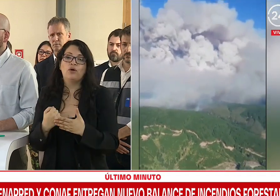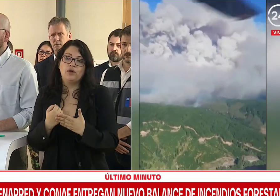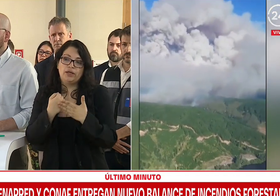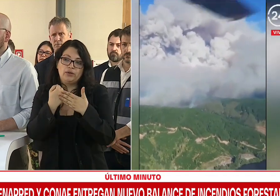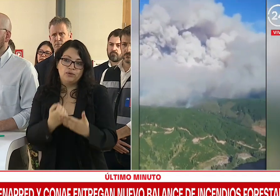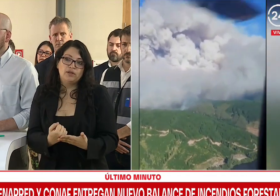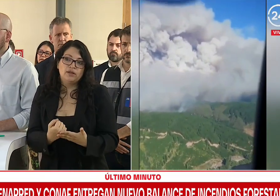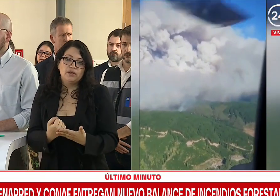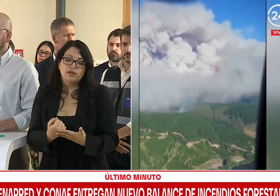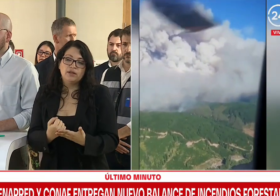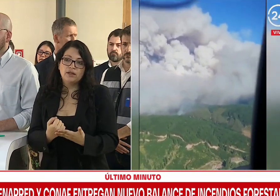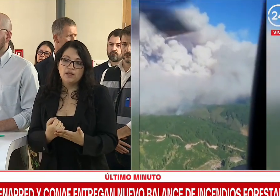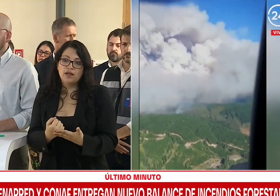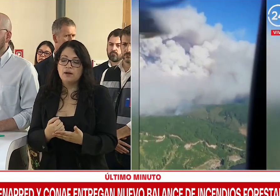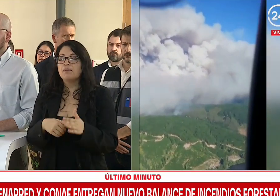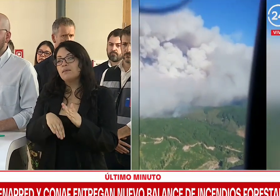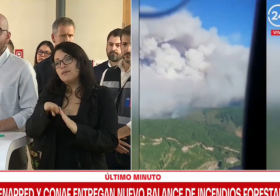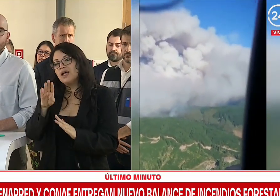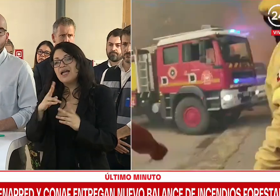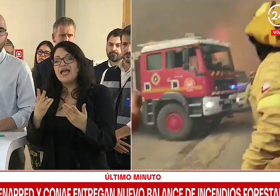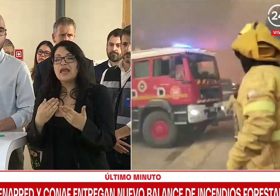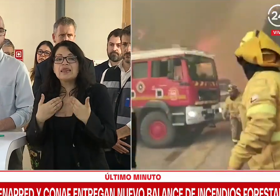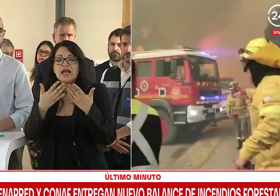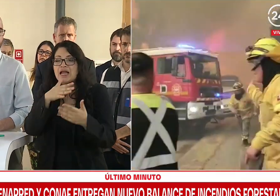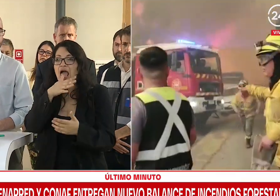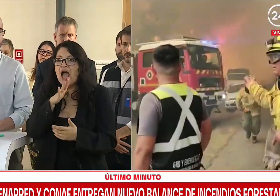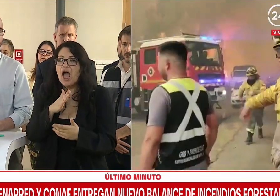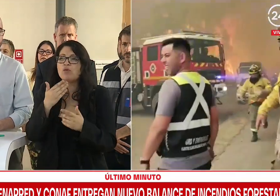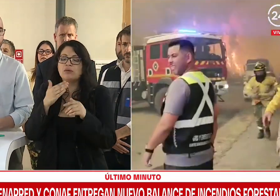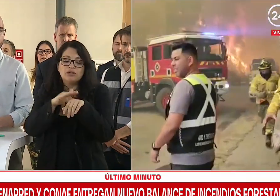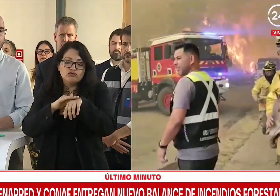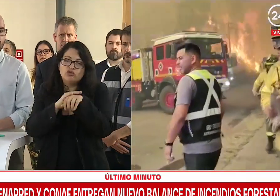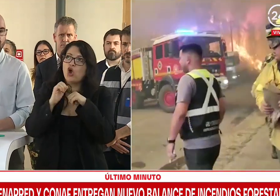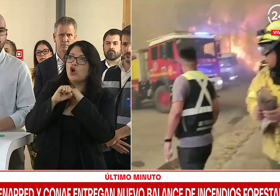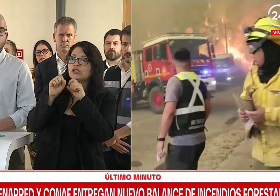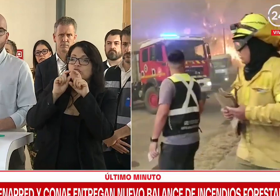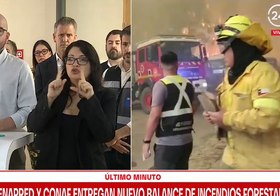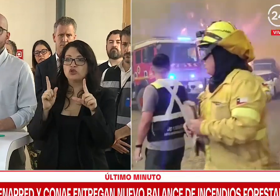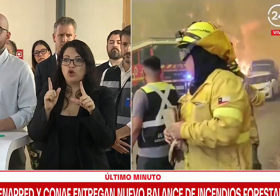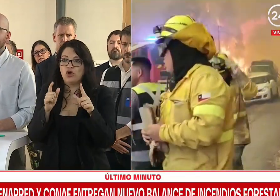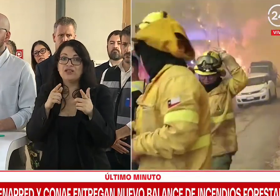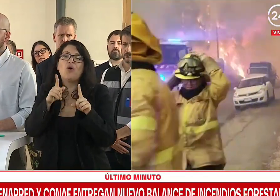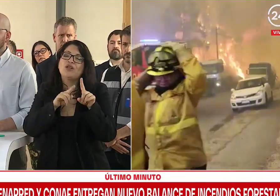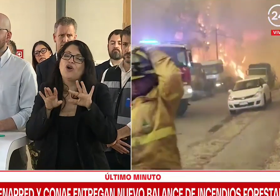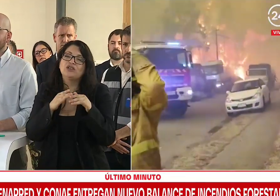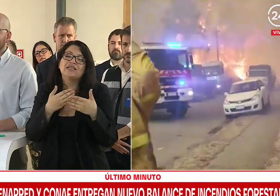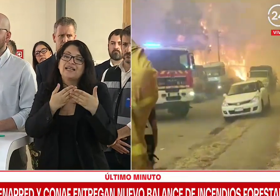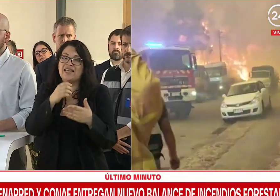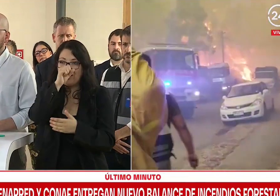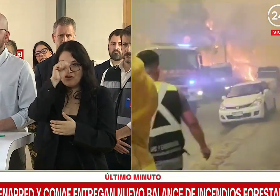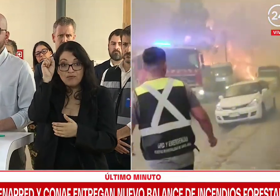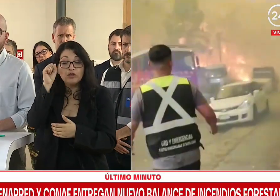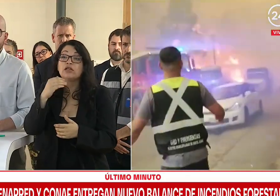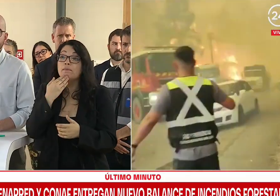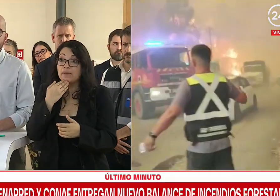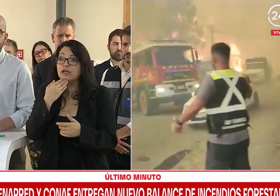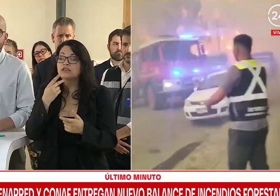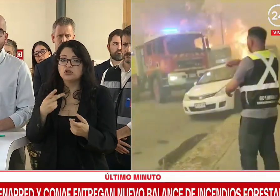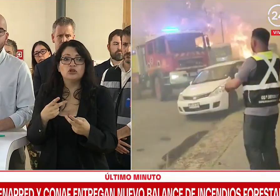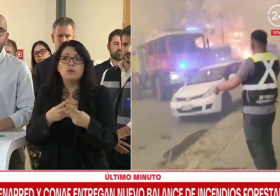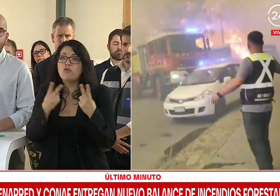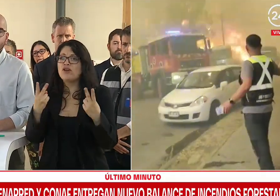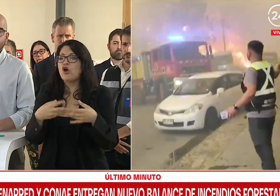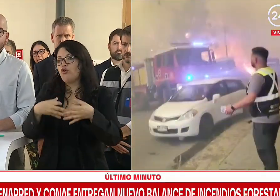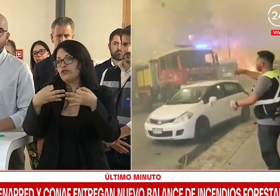sobre todo con entrega de agua, de bloqueador, de algunos elementos a bomberos, que son los llamados que se están haciendo a través de las cuentas oficiales